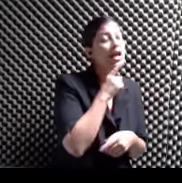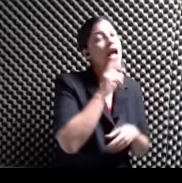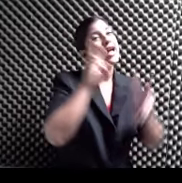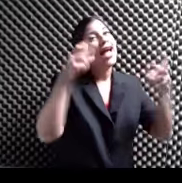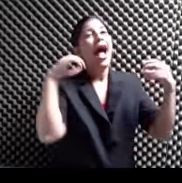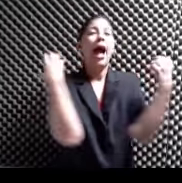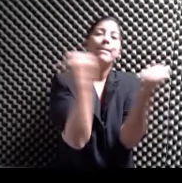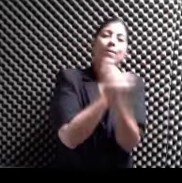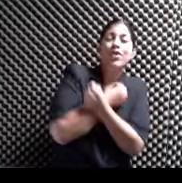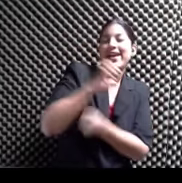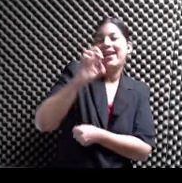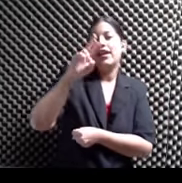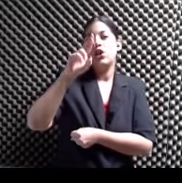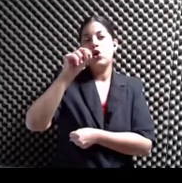erótico Y es un libro matemático